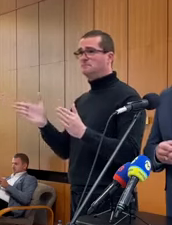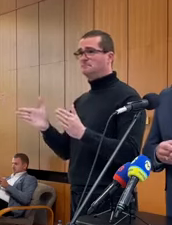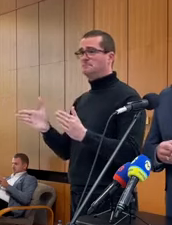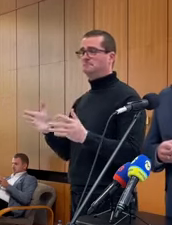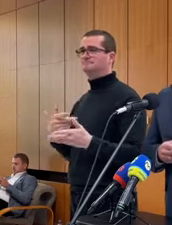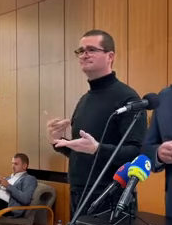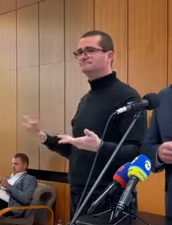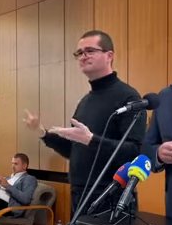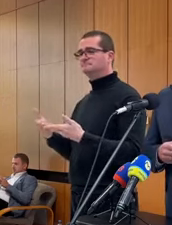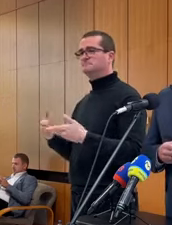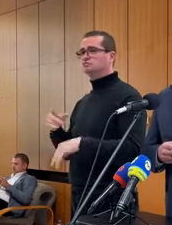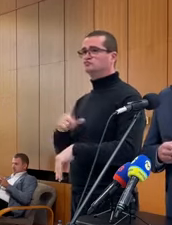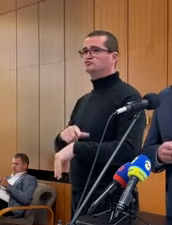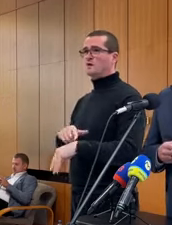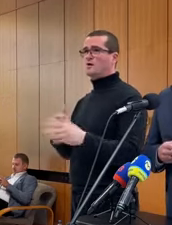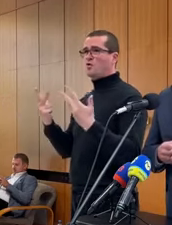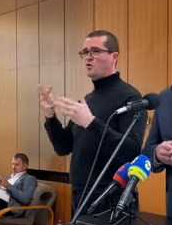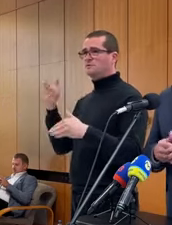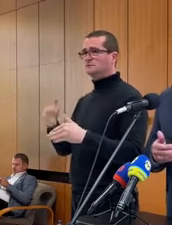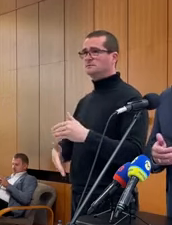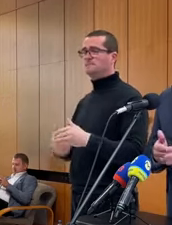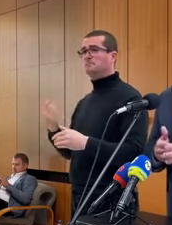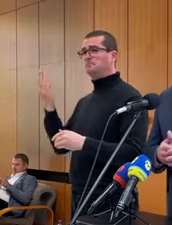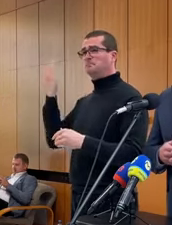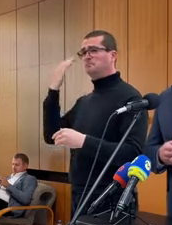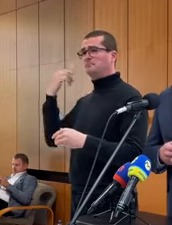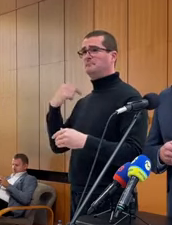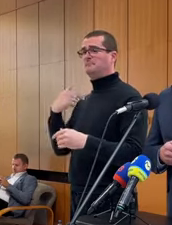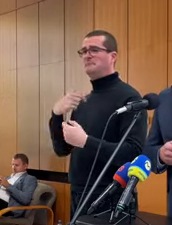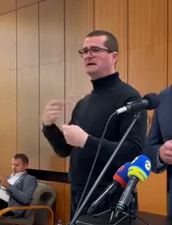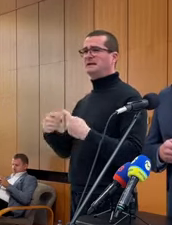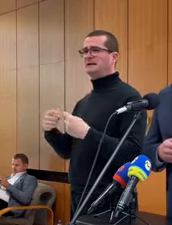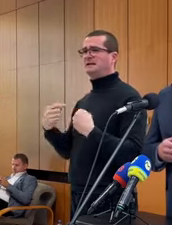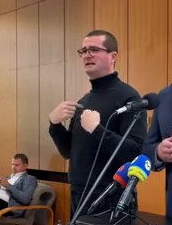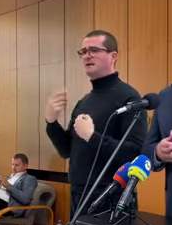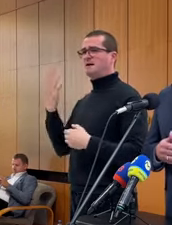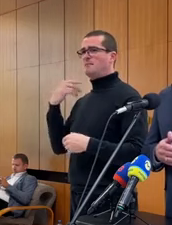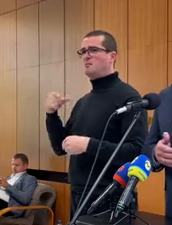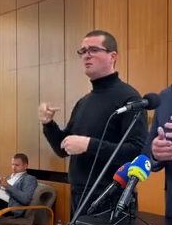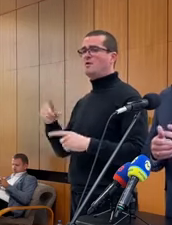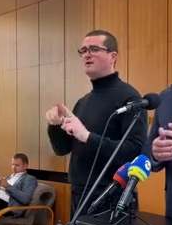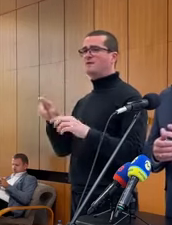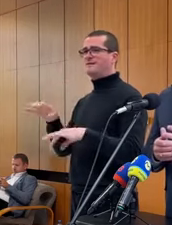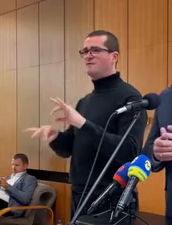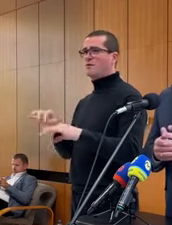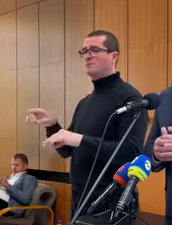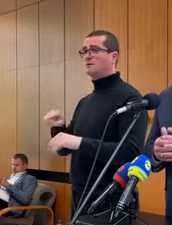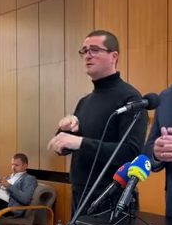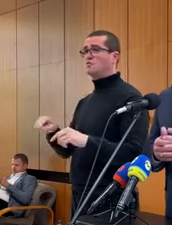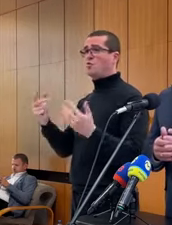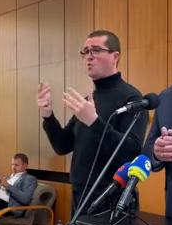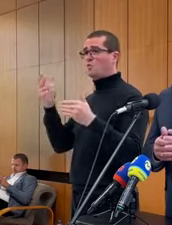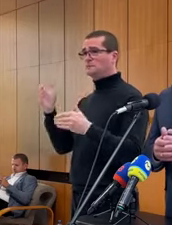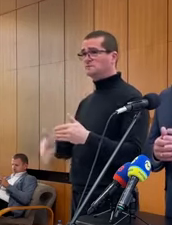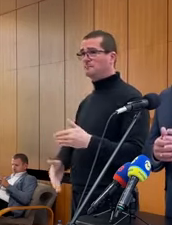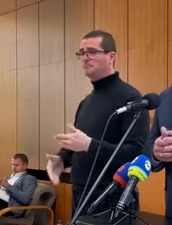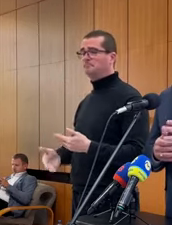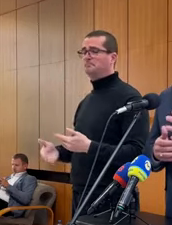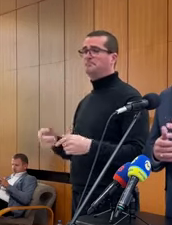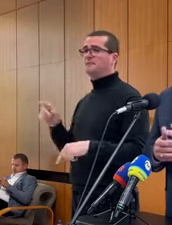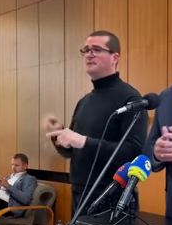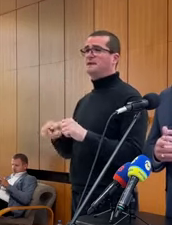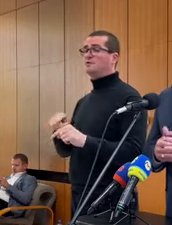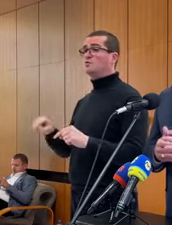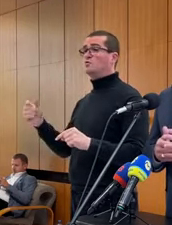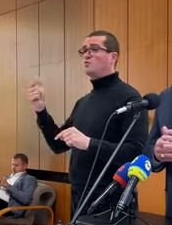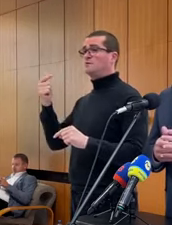Zosúladil sa ten čas na 20 hodinu, lebo aj v minulosti sme boli kritizovaní. Pri iných voľbách to bolo do 20 hodinu. Pri